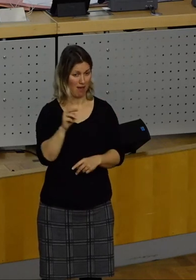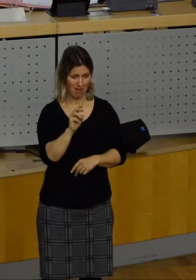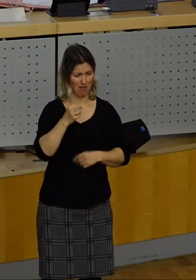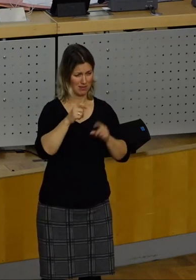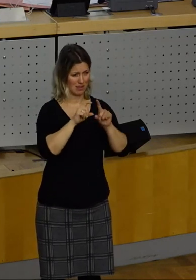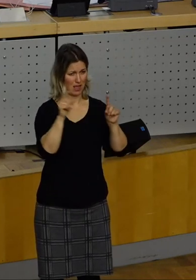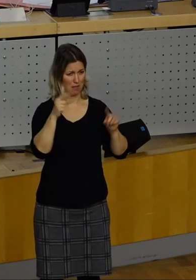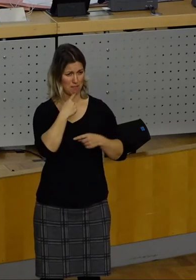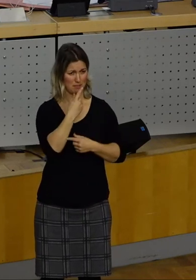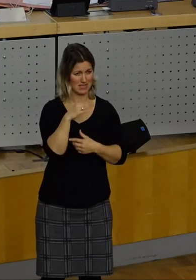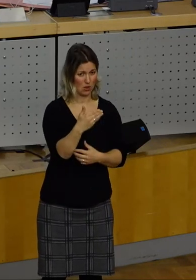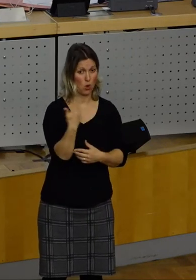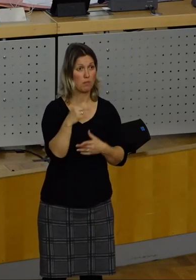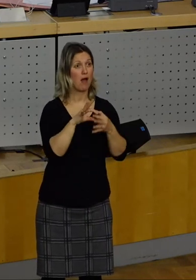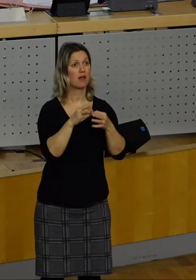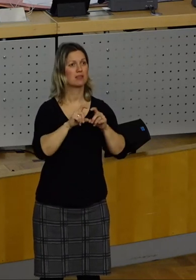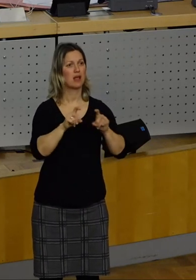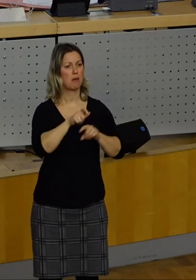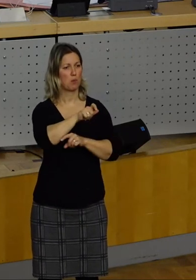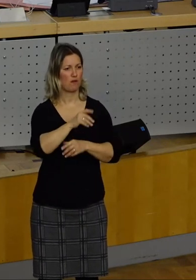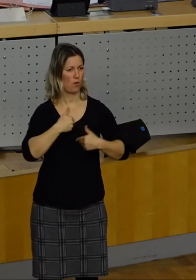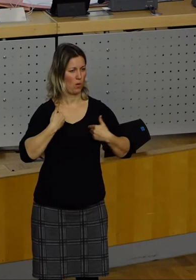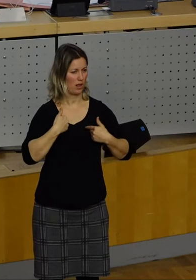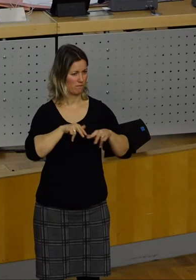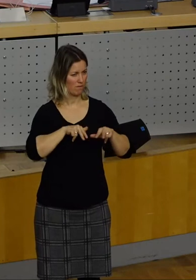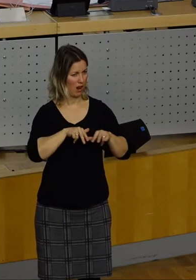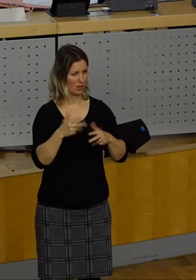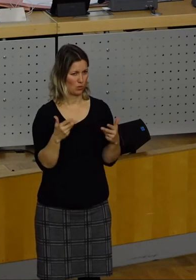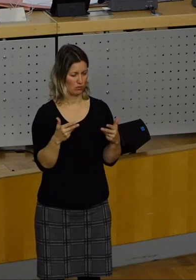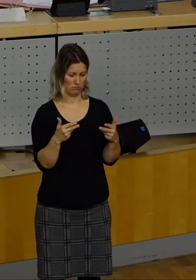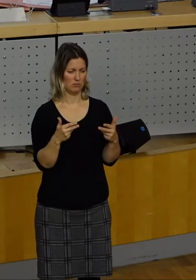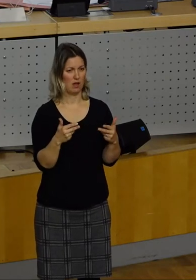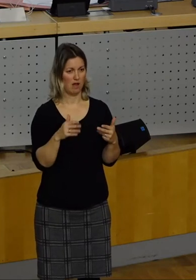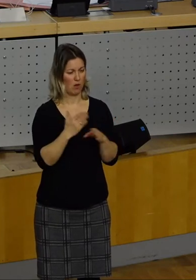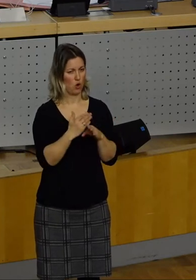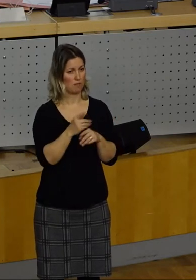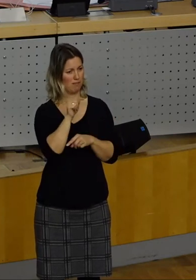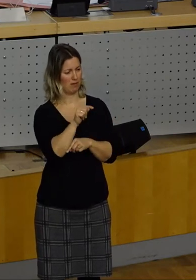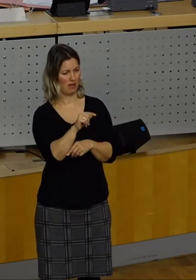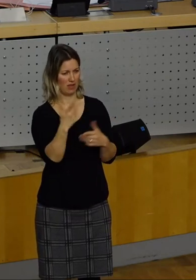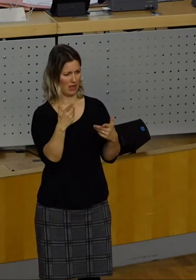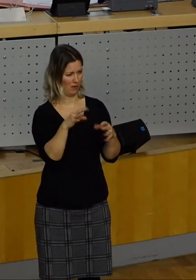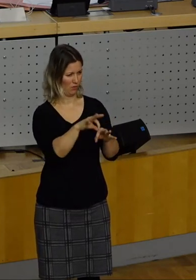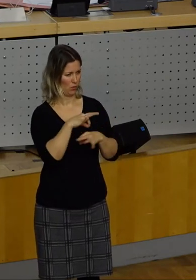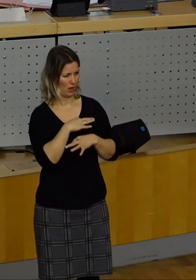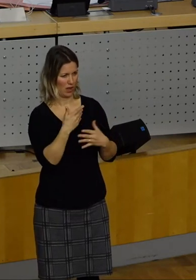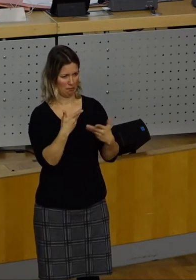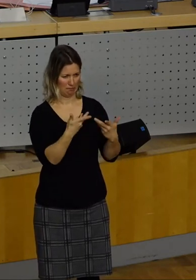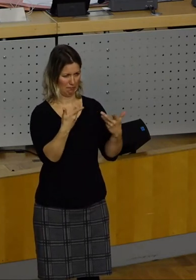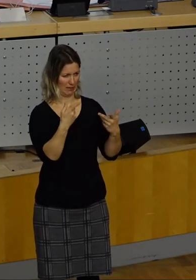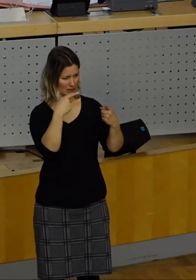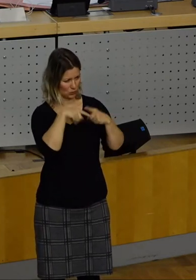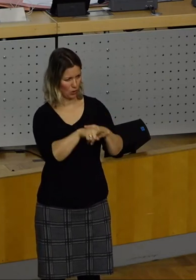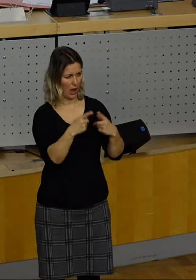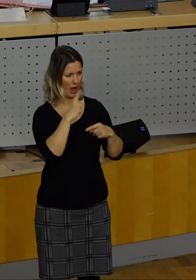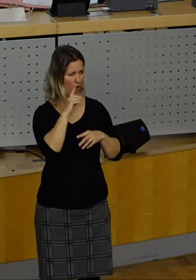ansprechen, wenn es um bürgerfreundliche Verwaltung geht, weil ja gerade das zu einem größeren Verschluss und zu einer Begrenzung des Zugangs zum